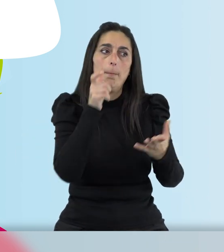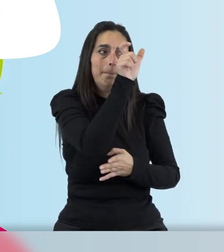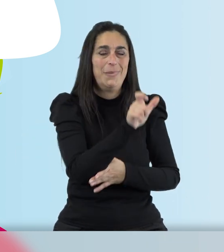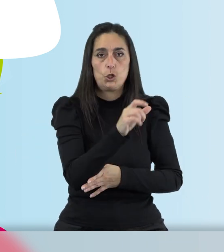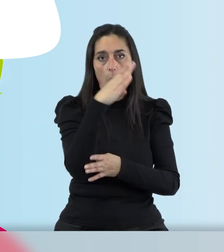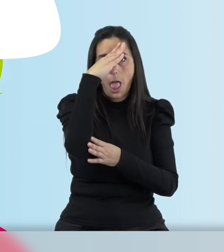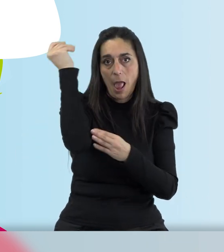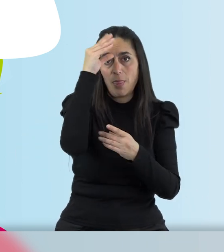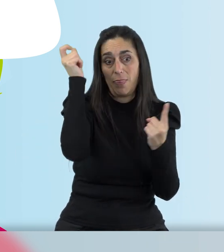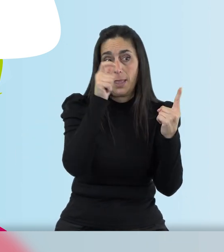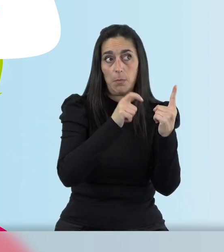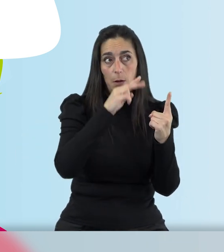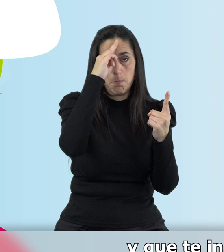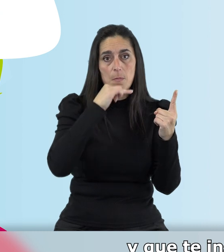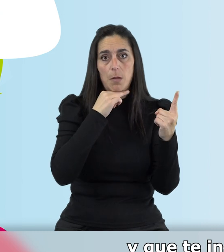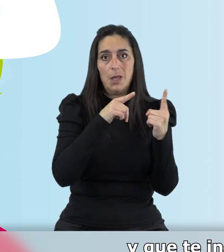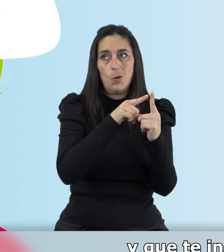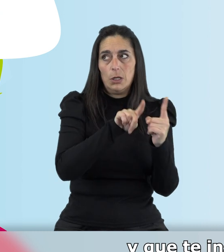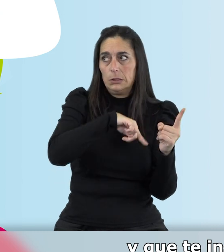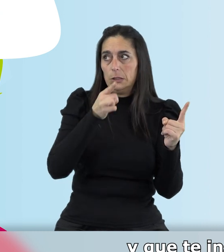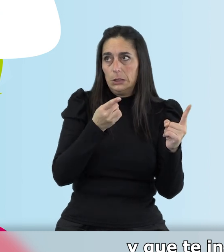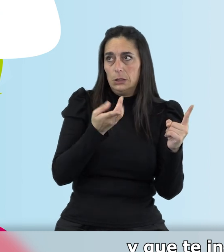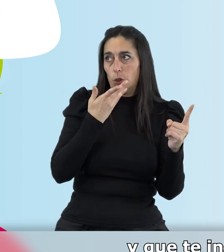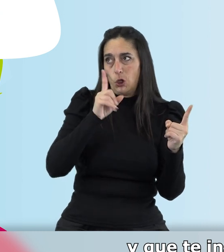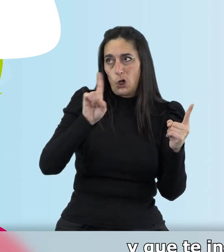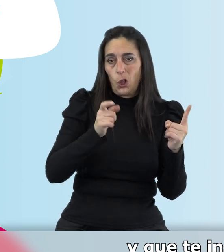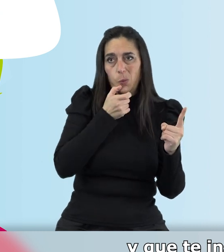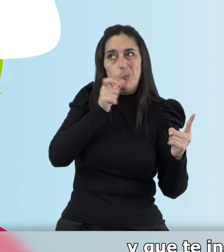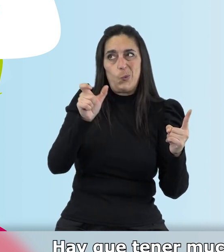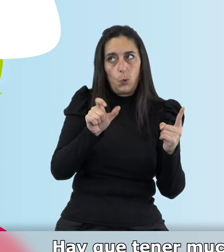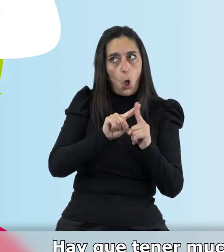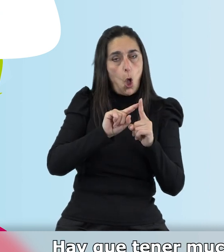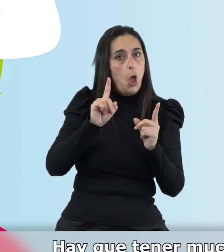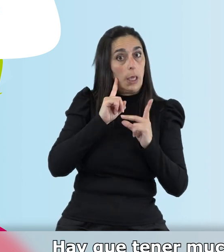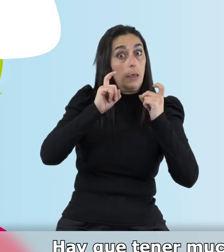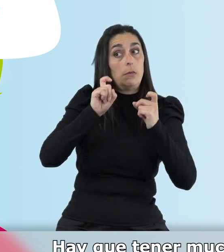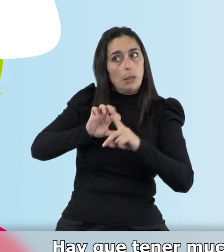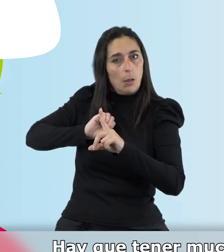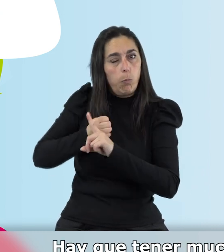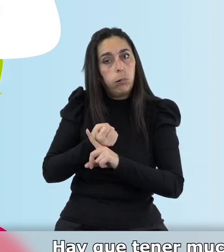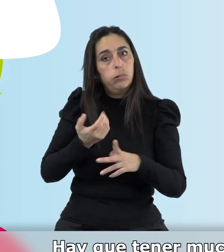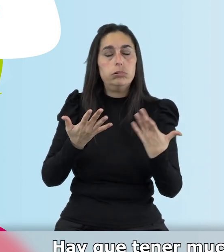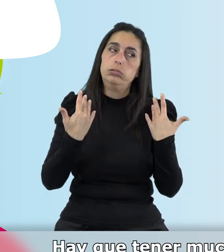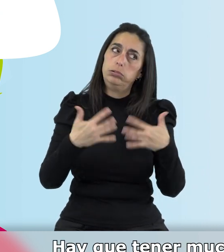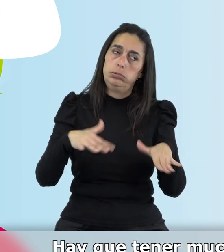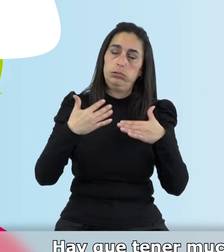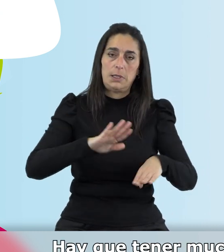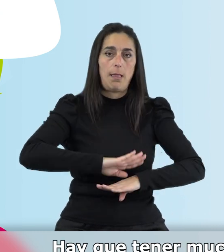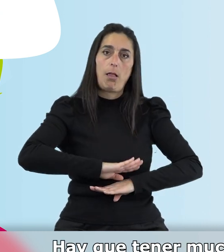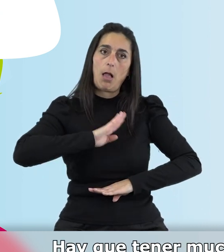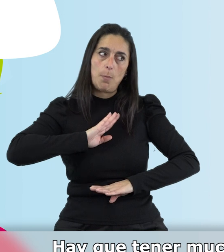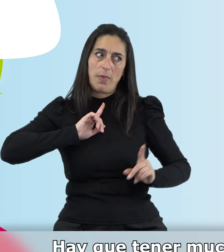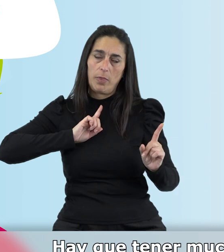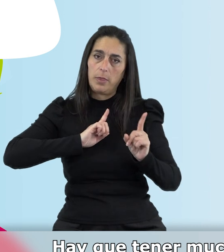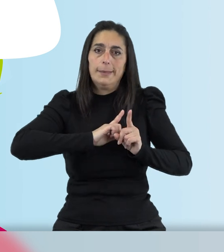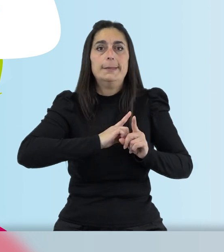con Alzheimer que es tu padre y que no te reconoce y que te insulta o te intenta agredir. Hay que tener mucha capacidad para